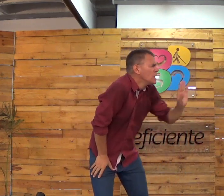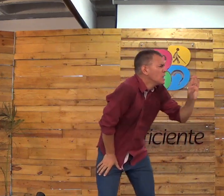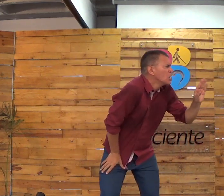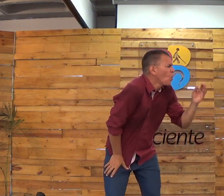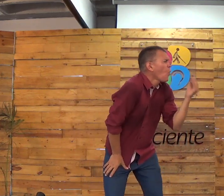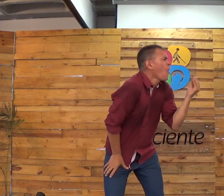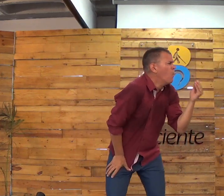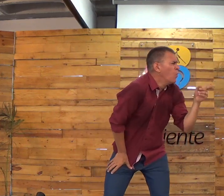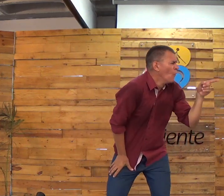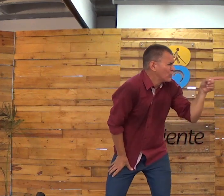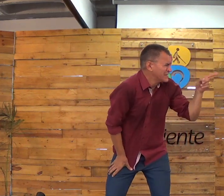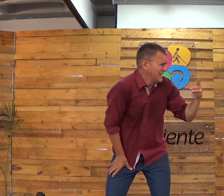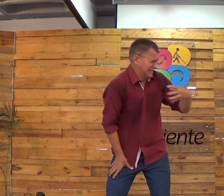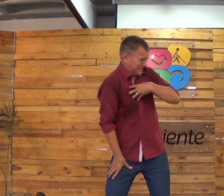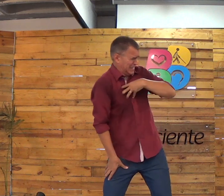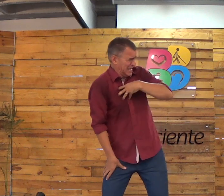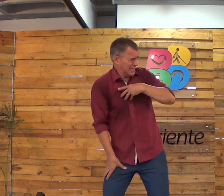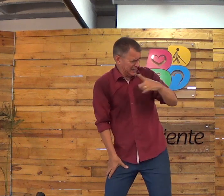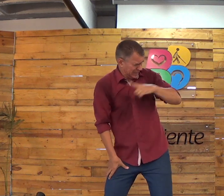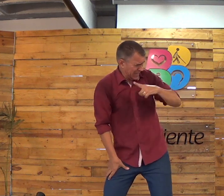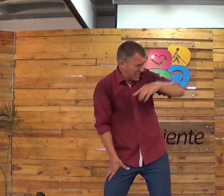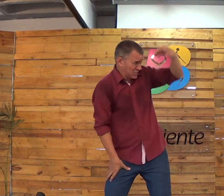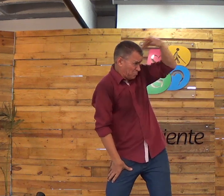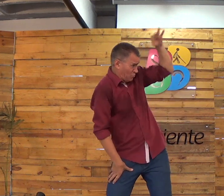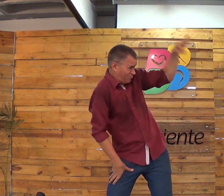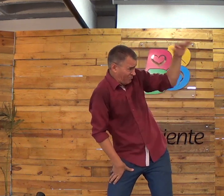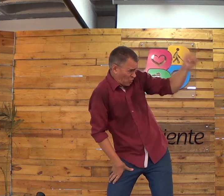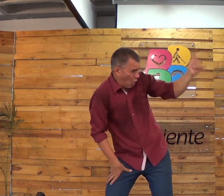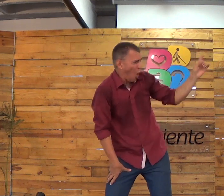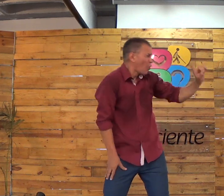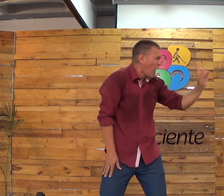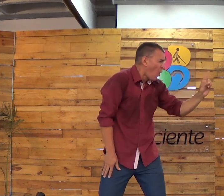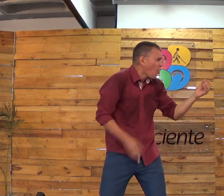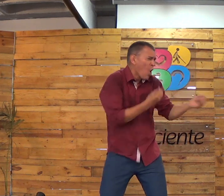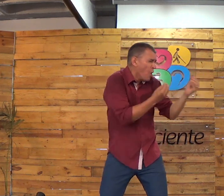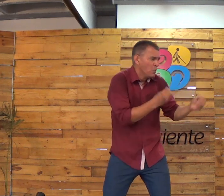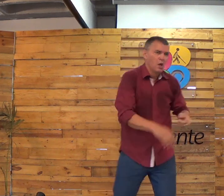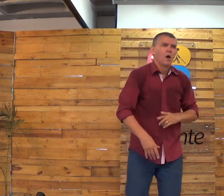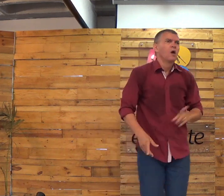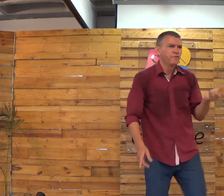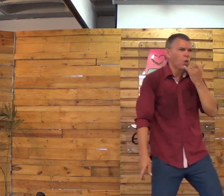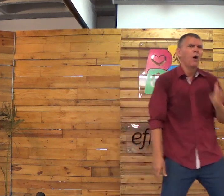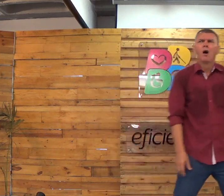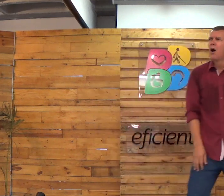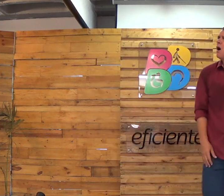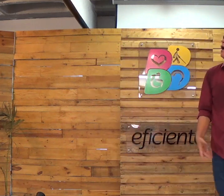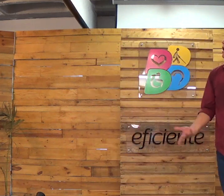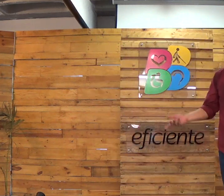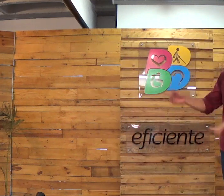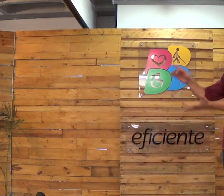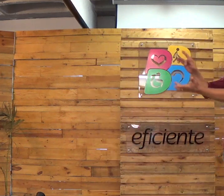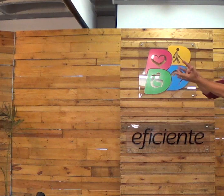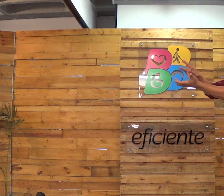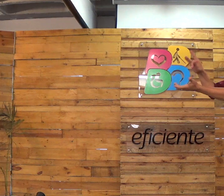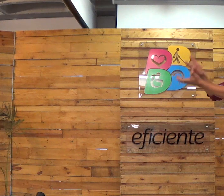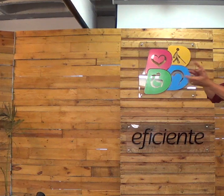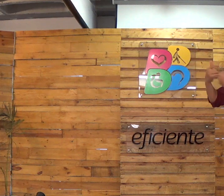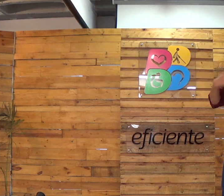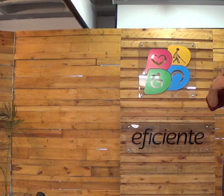Mas pera, pera, pera. Como é que você se sentiu? Você sente o Espírito Santo com você? não estou te falando? Pois é, pastor,